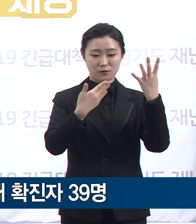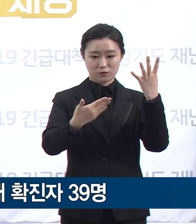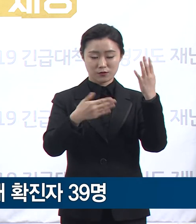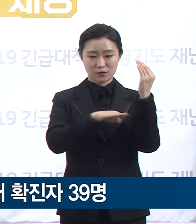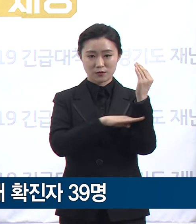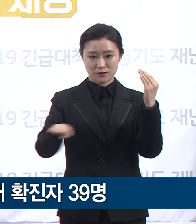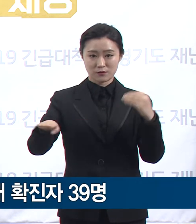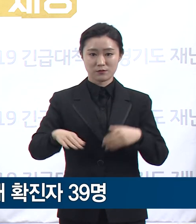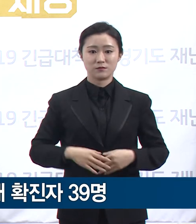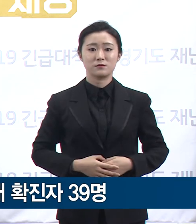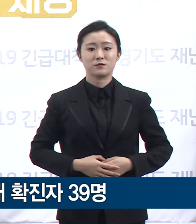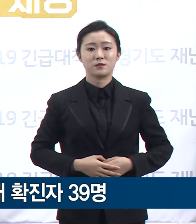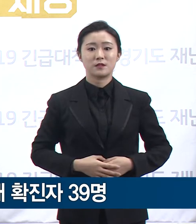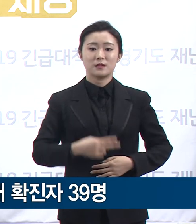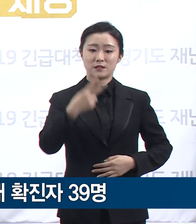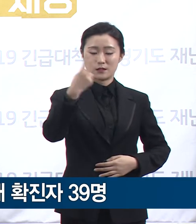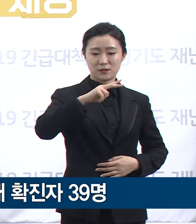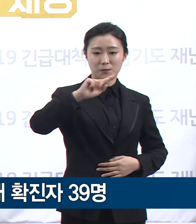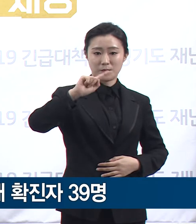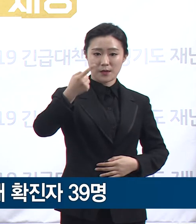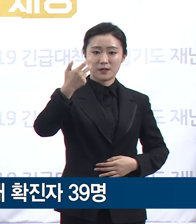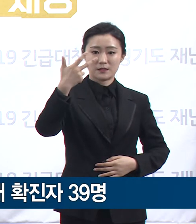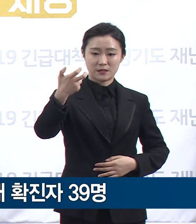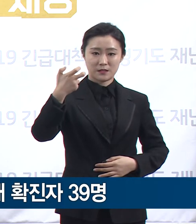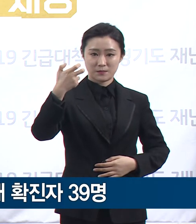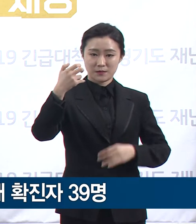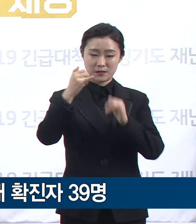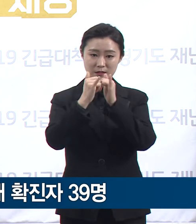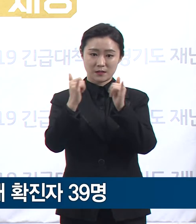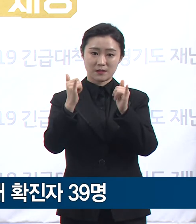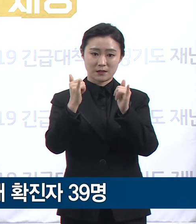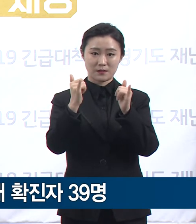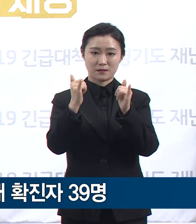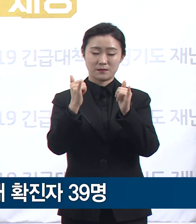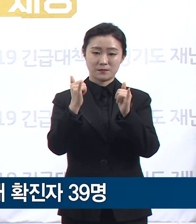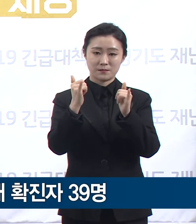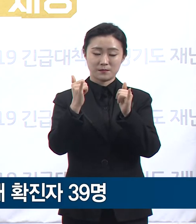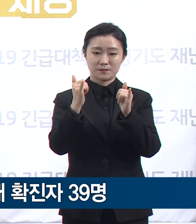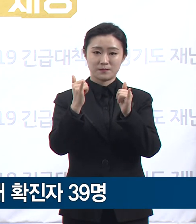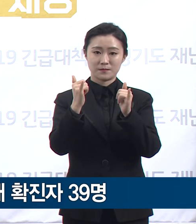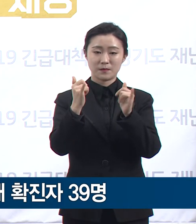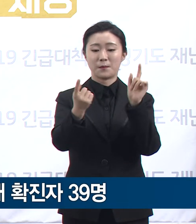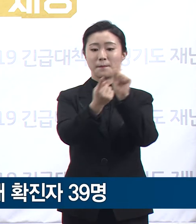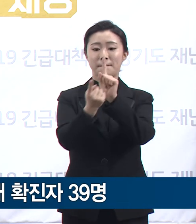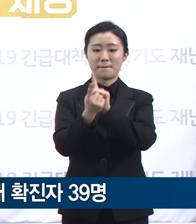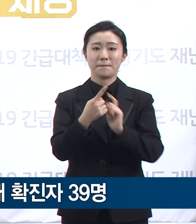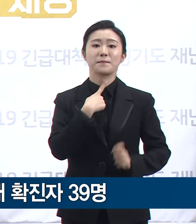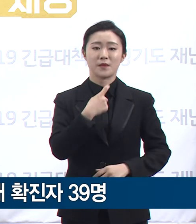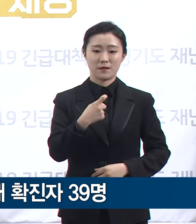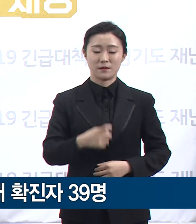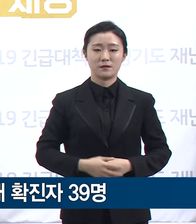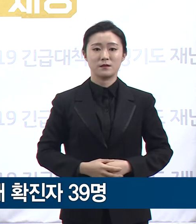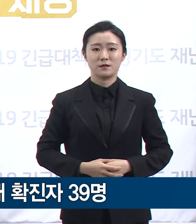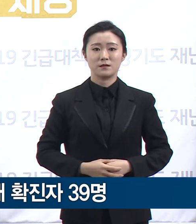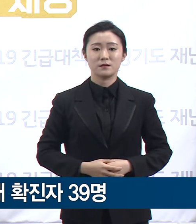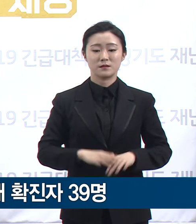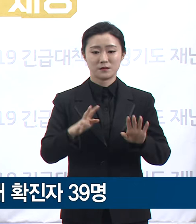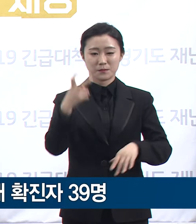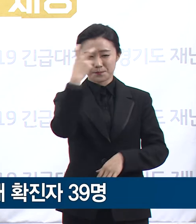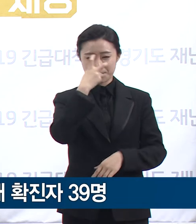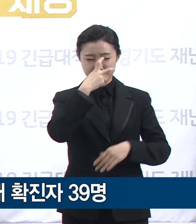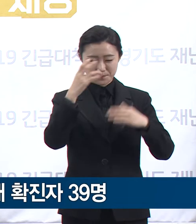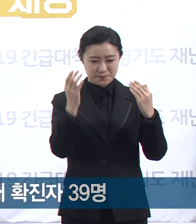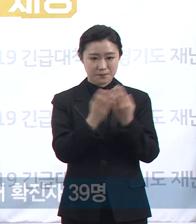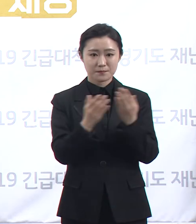,174명으로 파악되며 퇴원 환자와 간병이 등에 대해 전수검사 실시 후 지속적으로 모니터링 중에 있습니다.